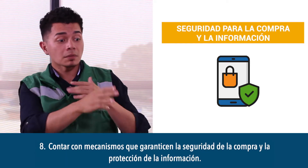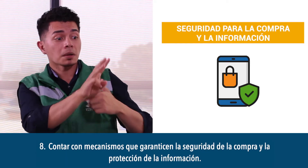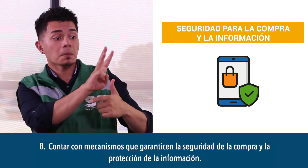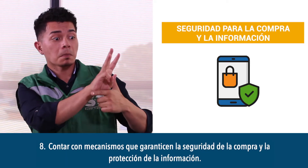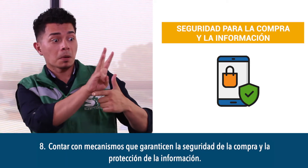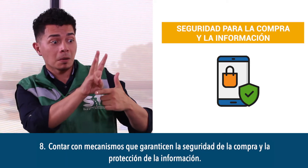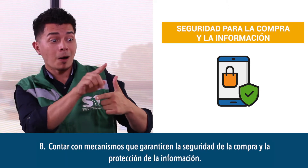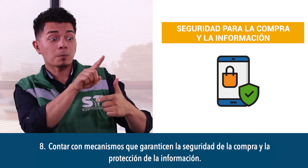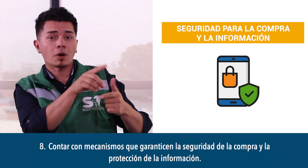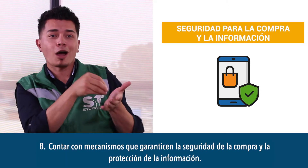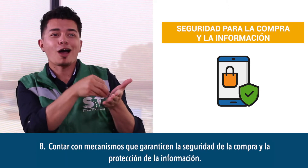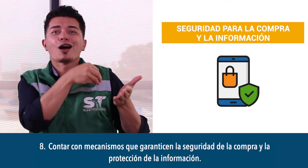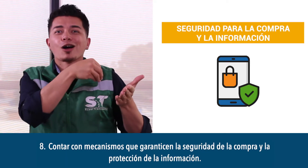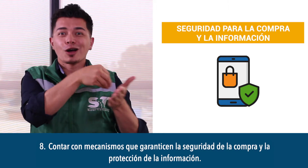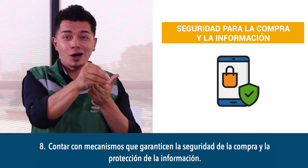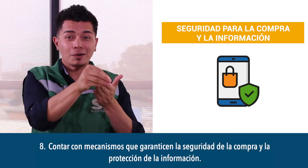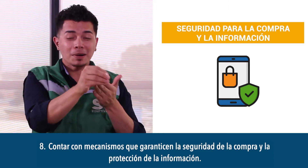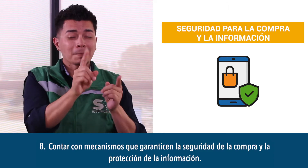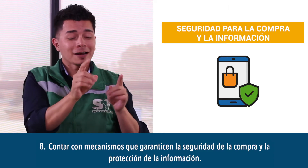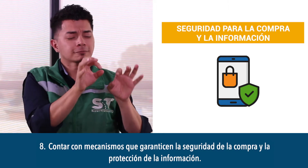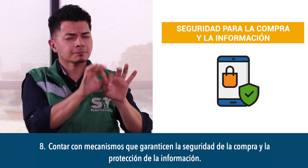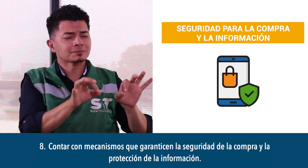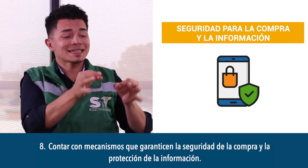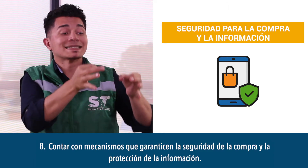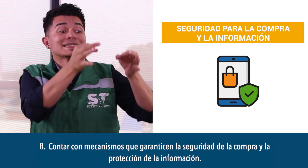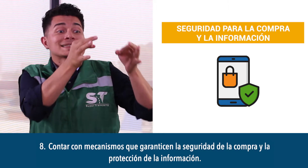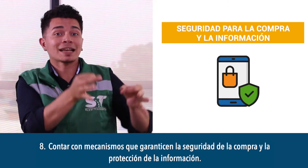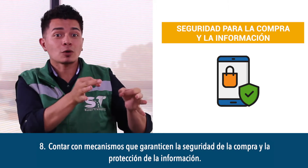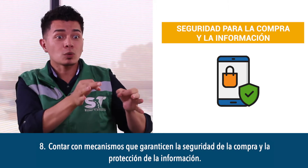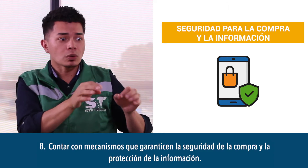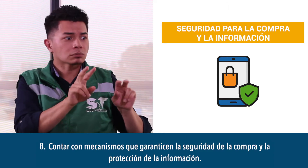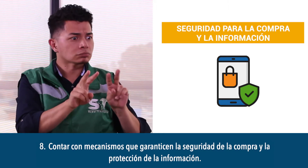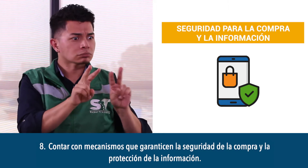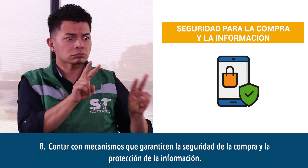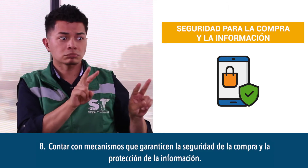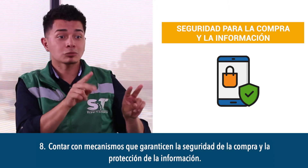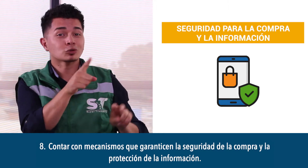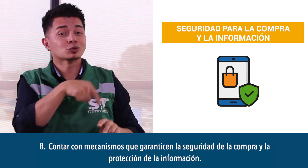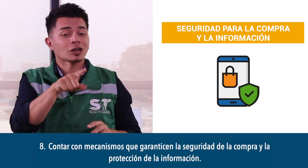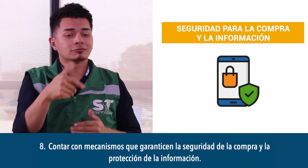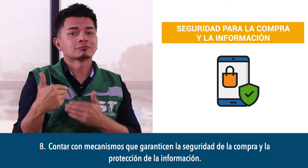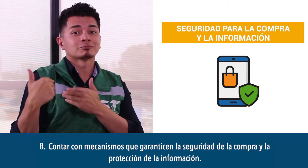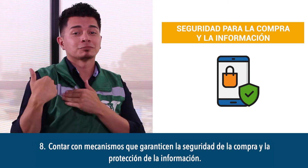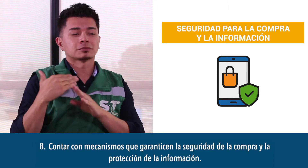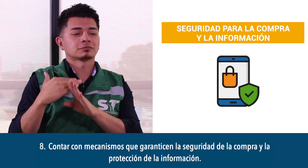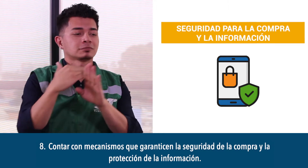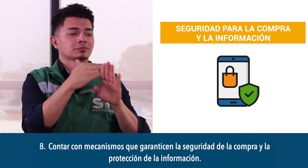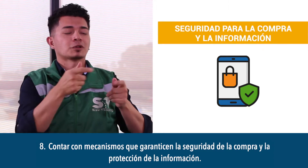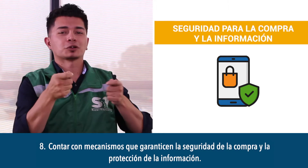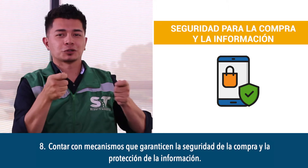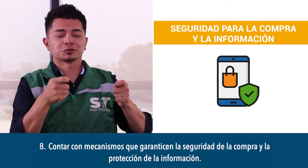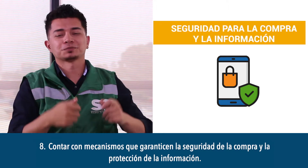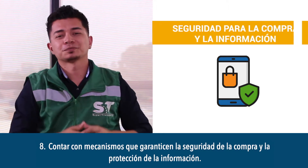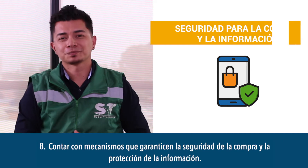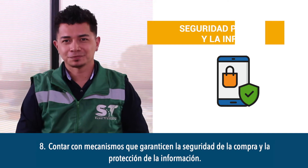8º contar con mecanismos que garanticen la seguridad de la compra y la protección de la información